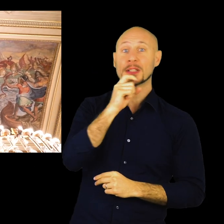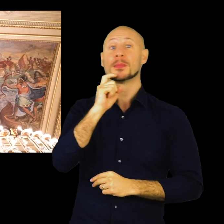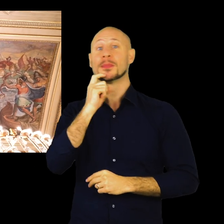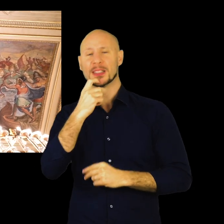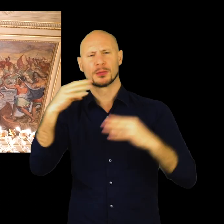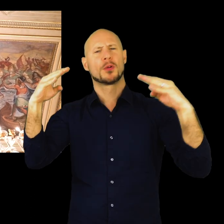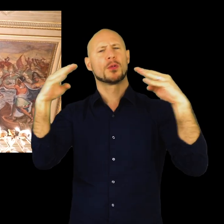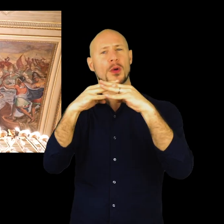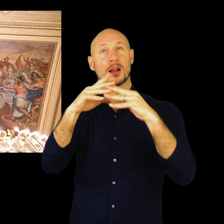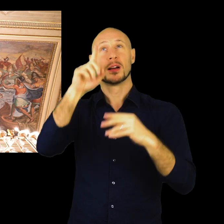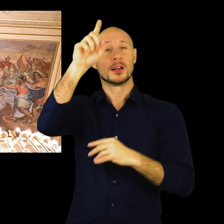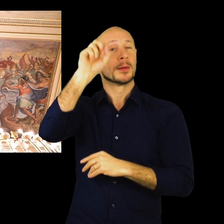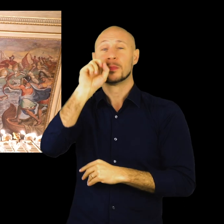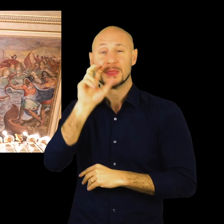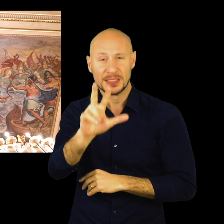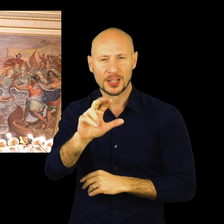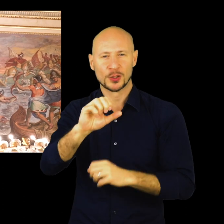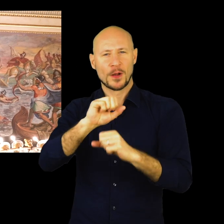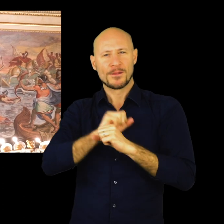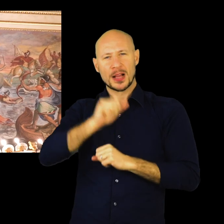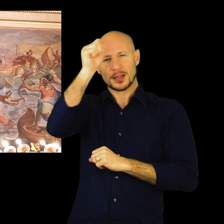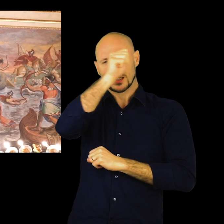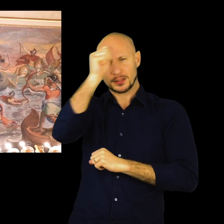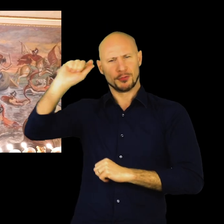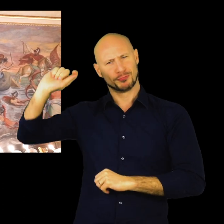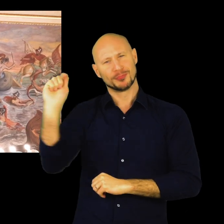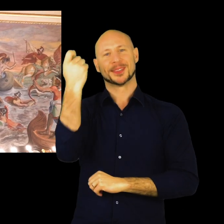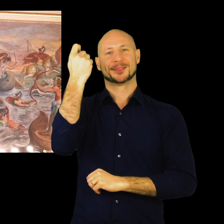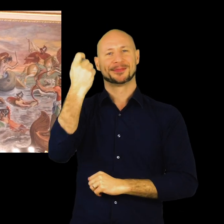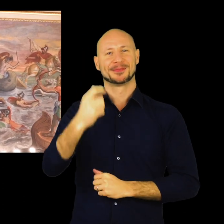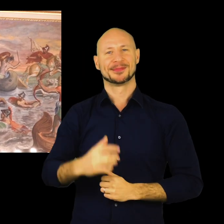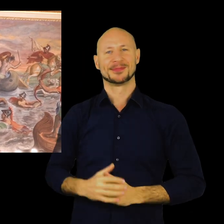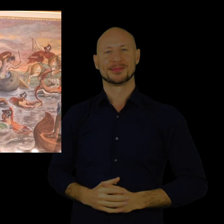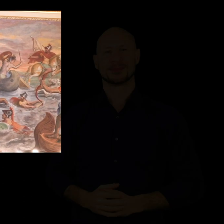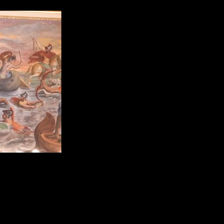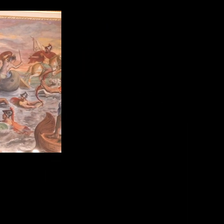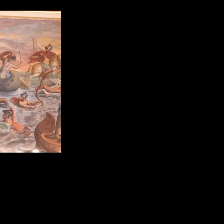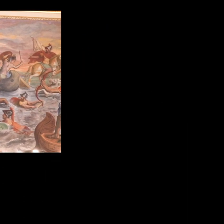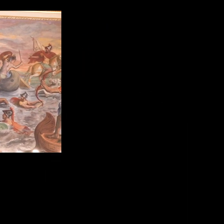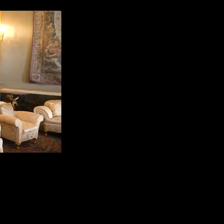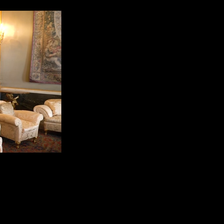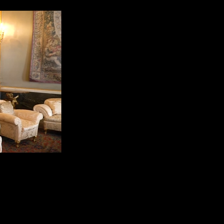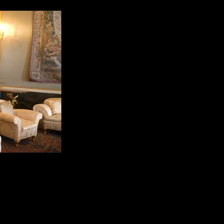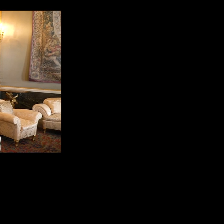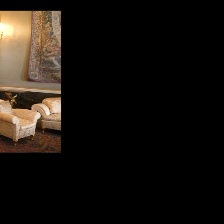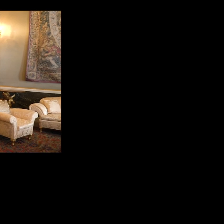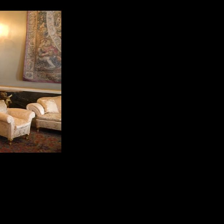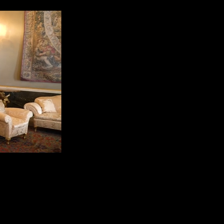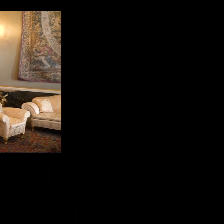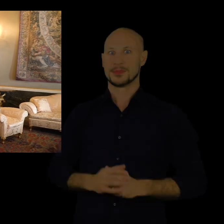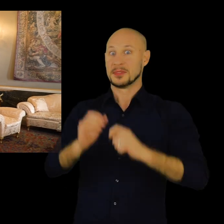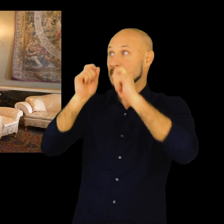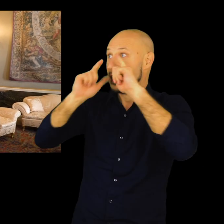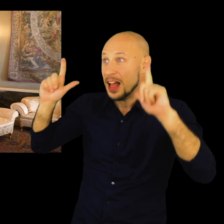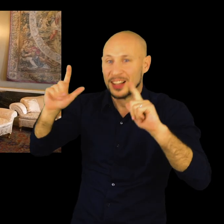del credo cristiano. È stata rappresentata da, naturalmente, la famiglia Calvi, stessa bottega che